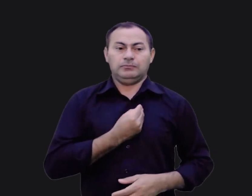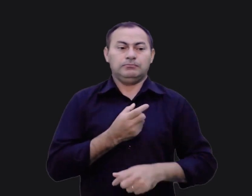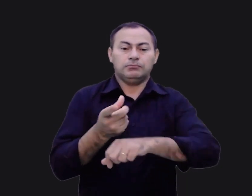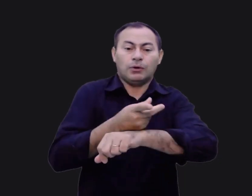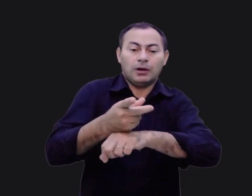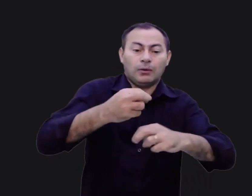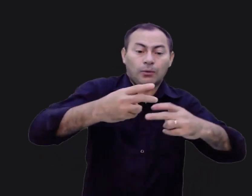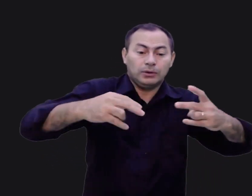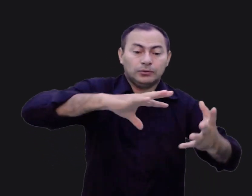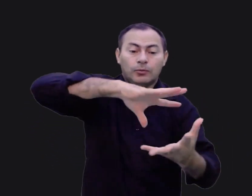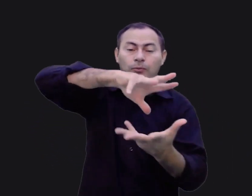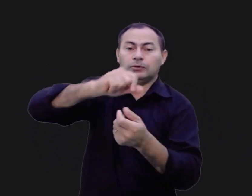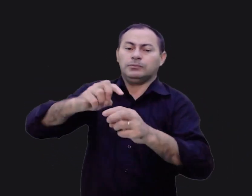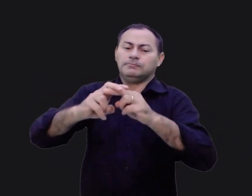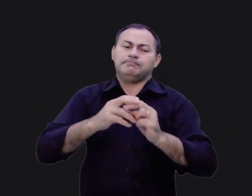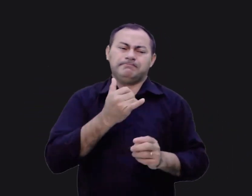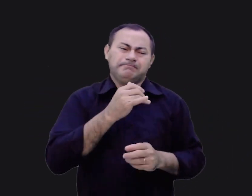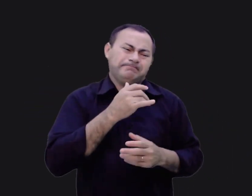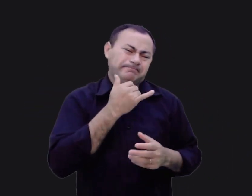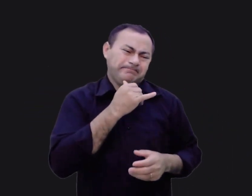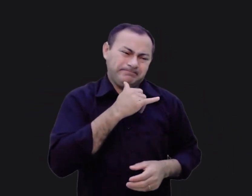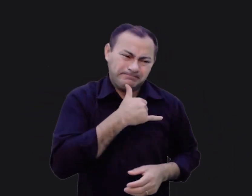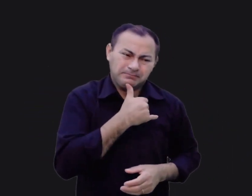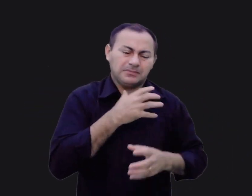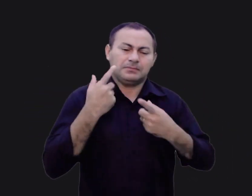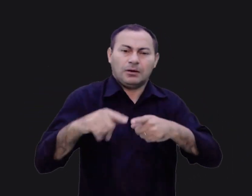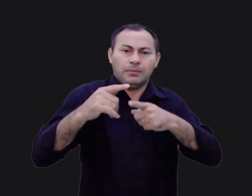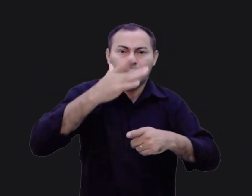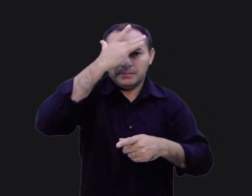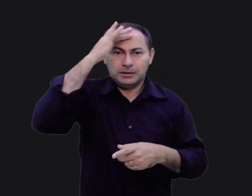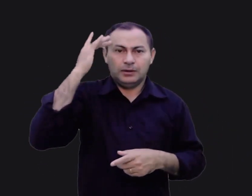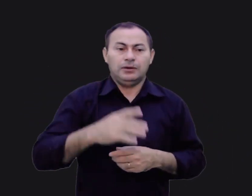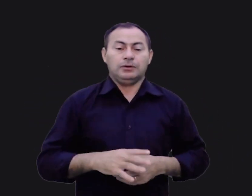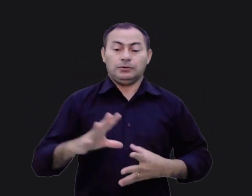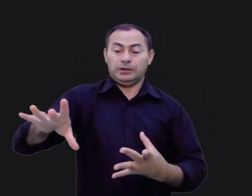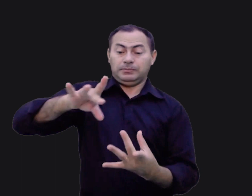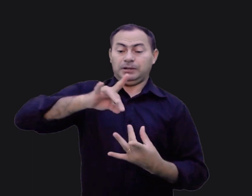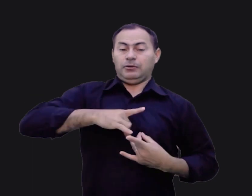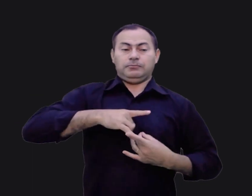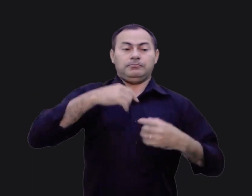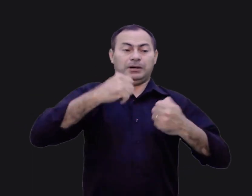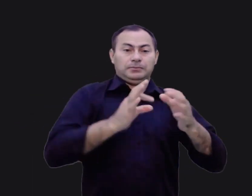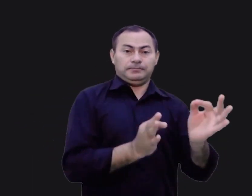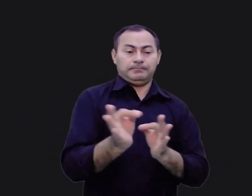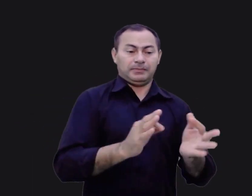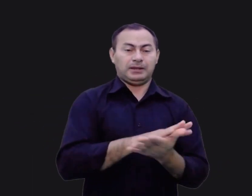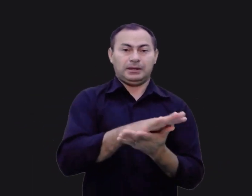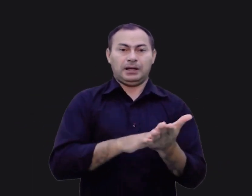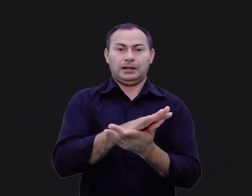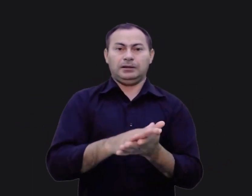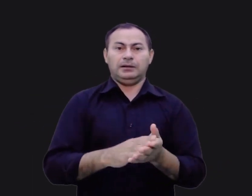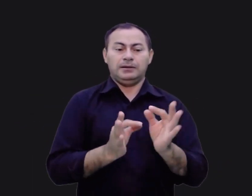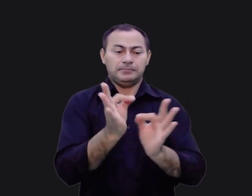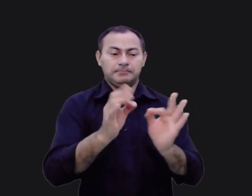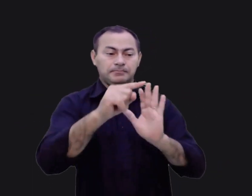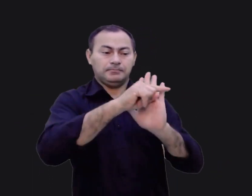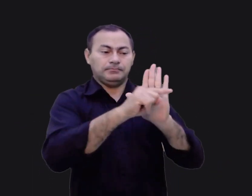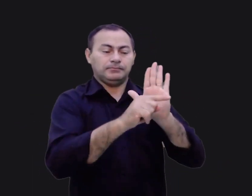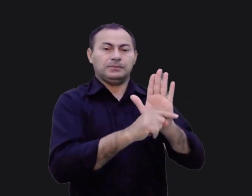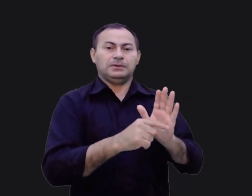buscando as coisas do mundo e, por isso, lamento se isso incomoda as pessoas. Sou muito espiritual e não preciso organizar nada nem planejar nada